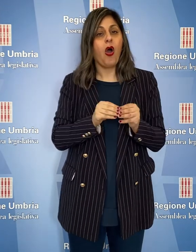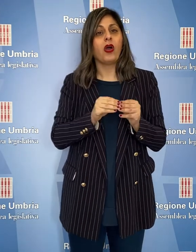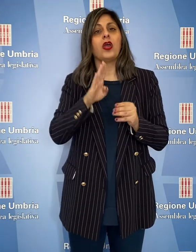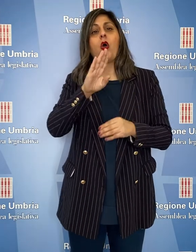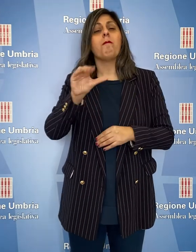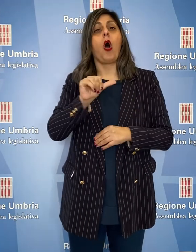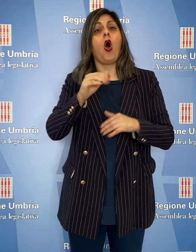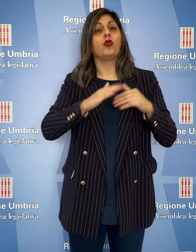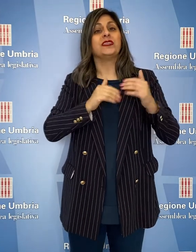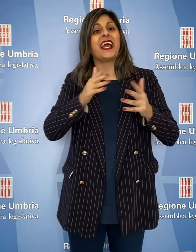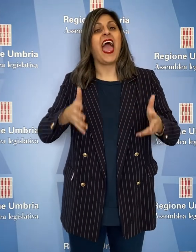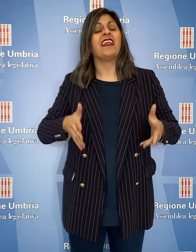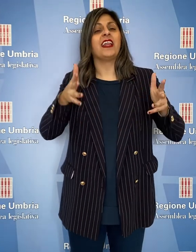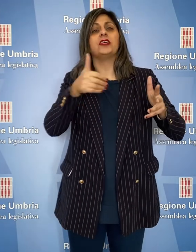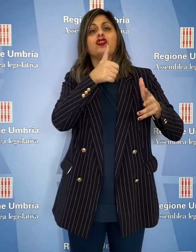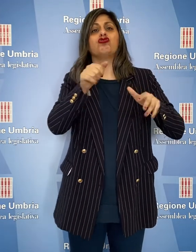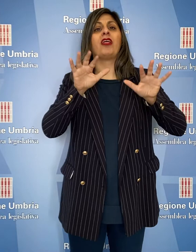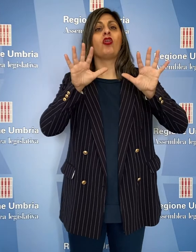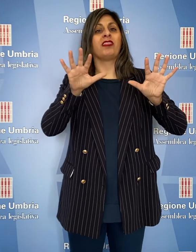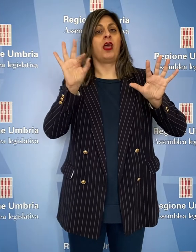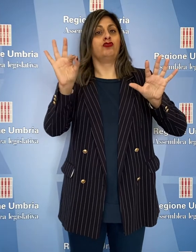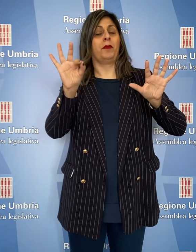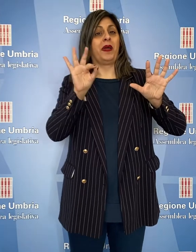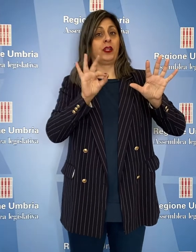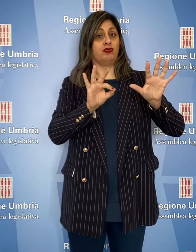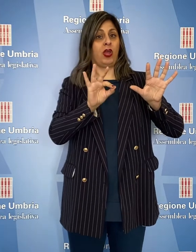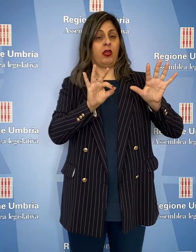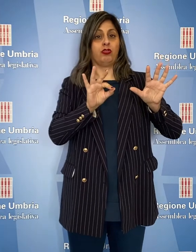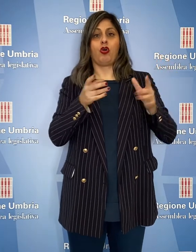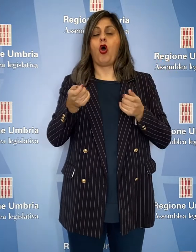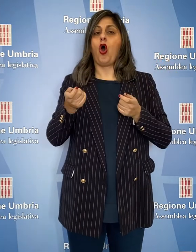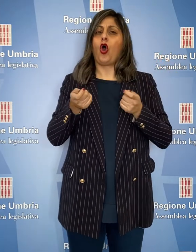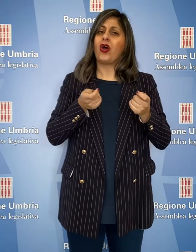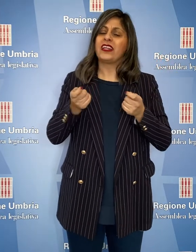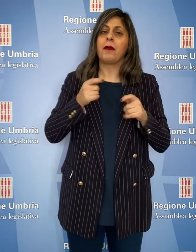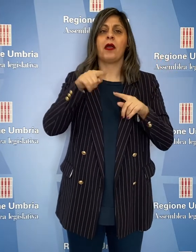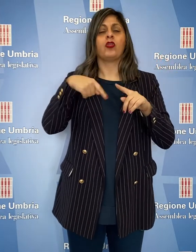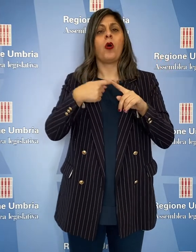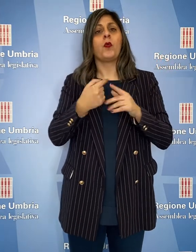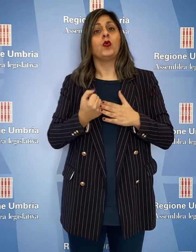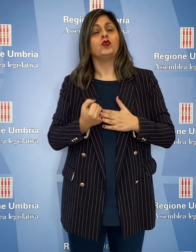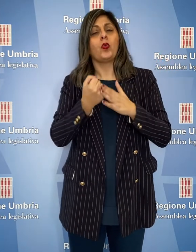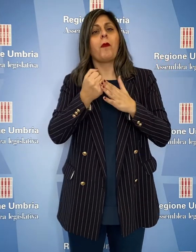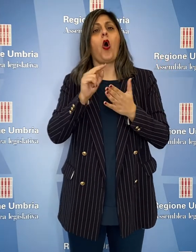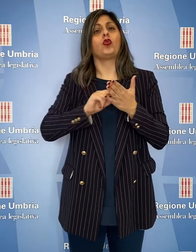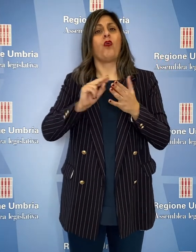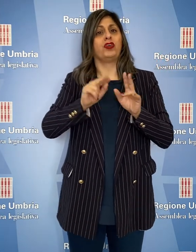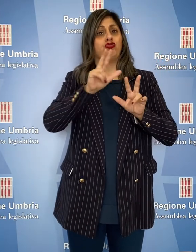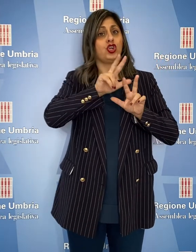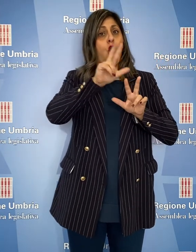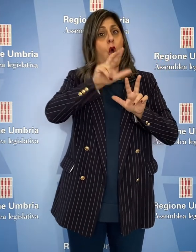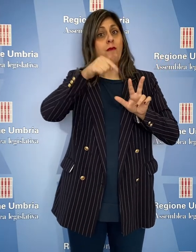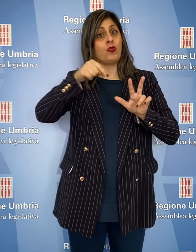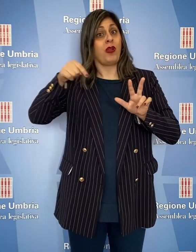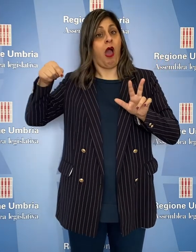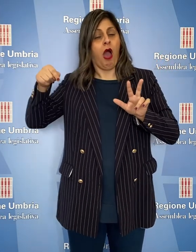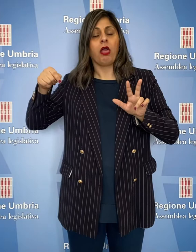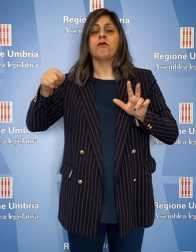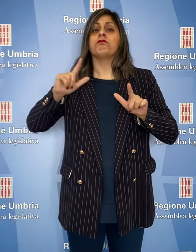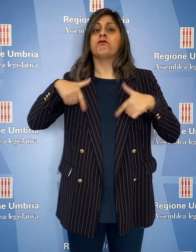Bianconi sul bonus edilizio 110%, coordinamento e supporto con gli uffici